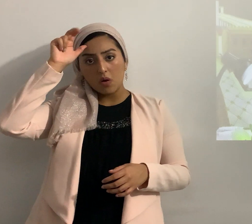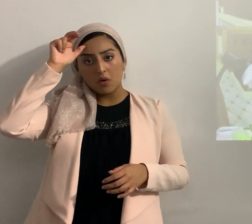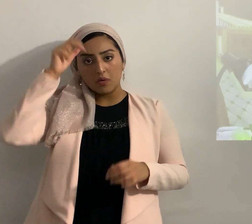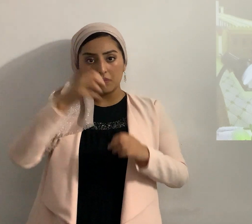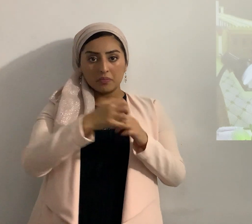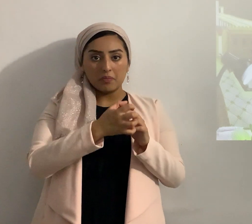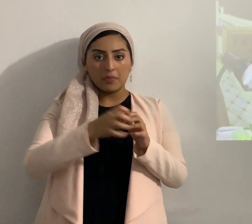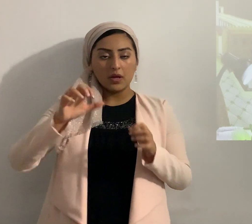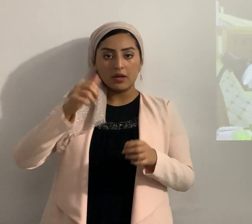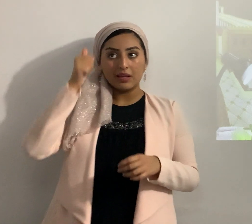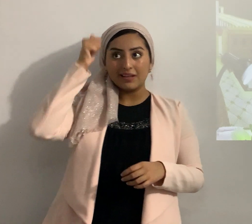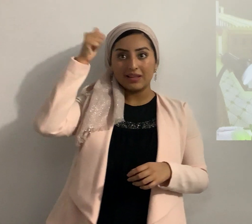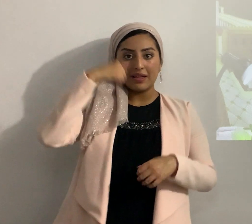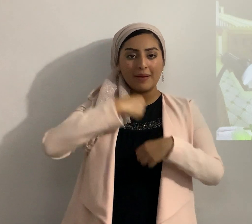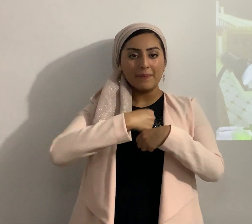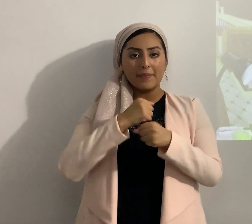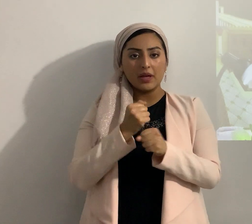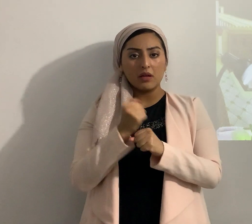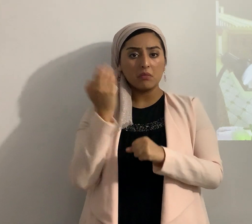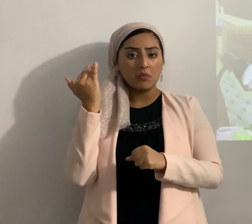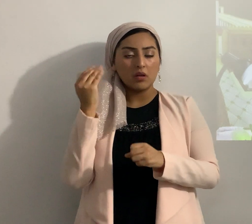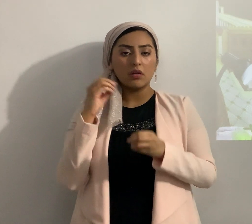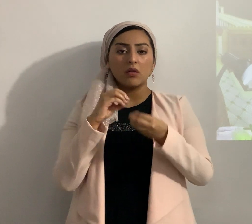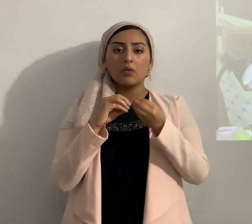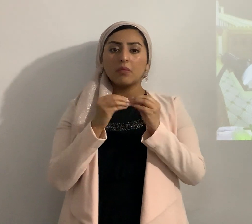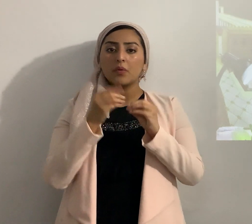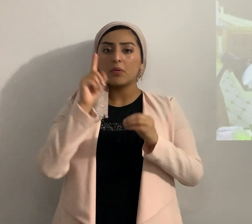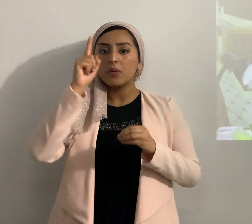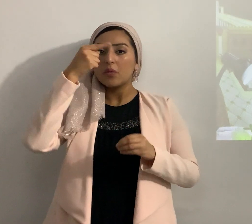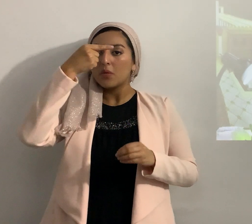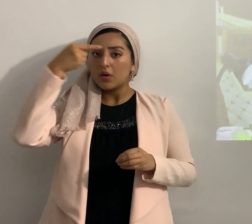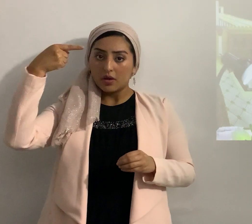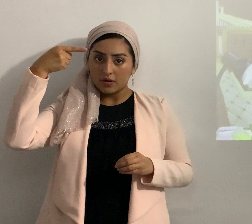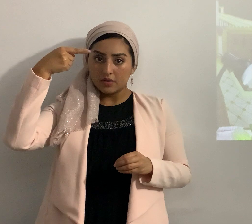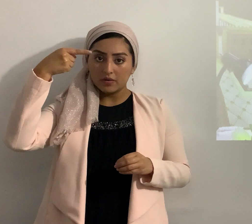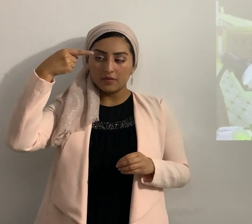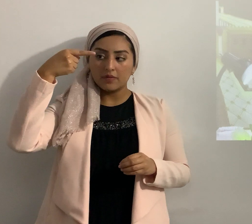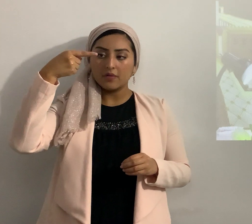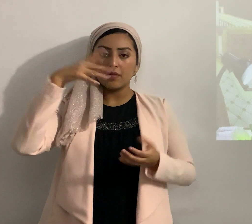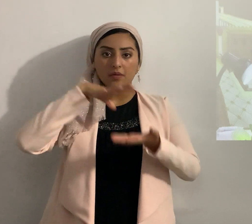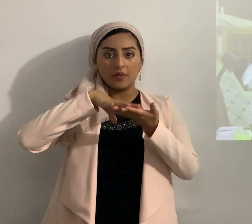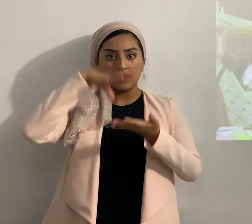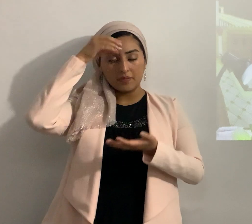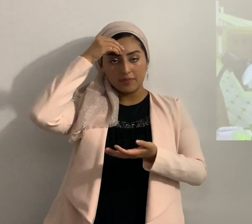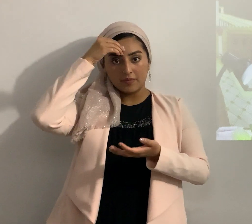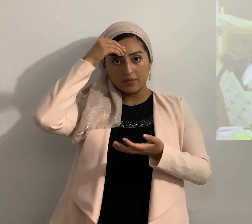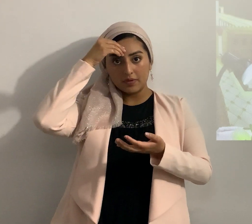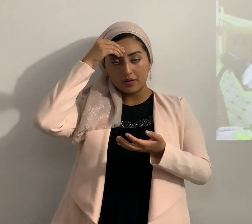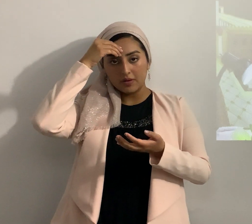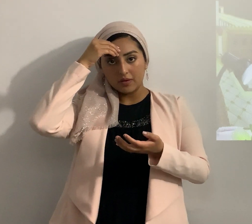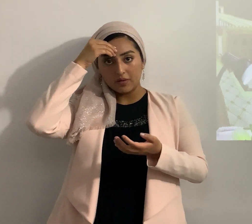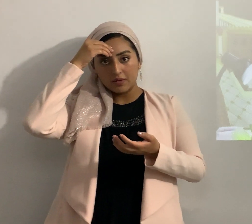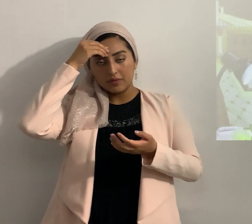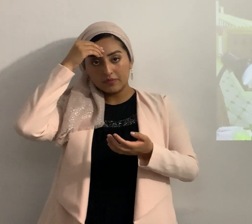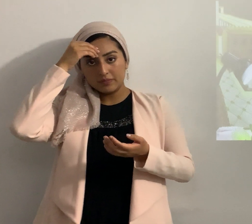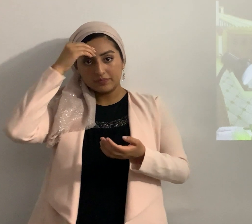él mismo crió uno anoten vamos a vamos a ir a aprender uno los cananeos